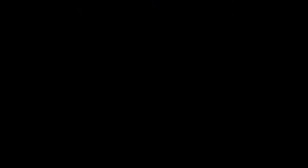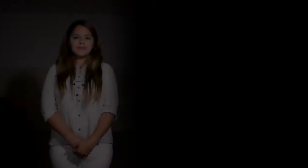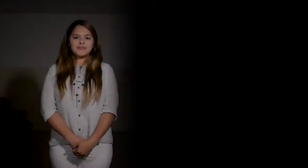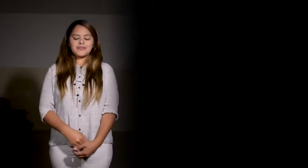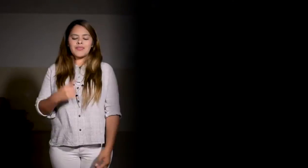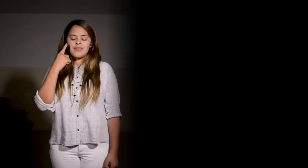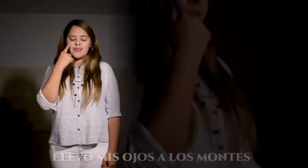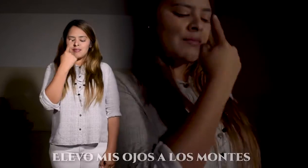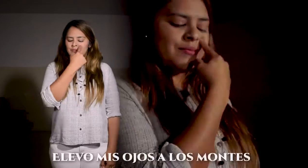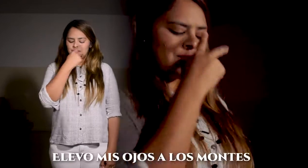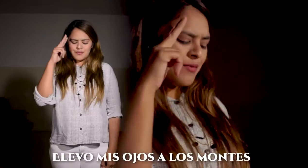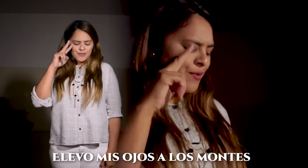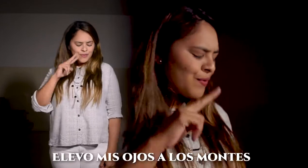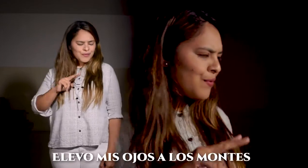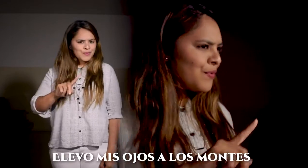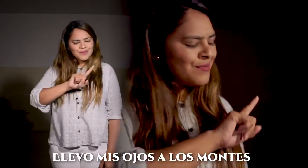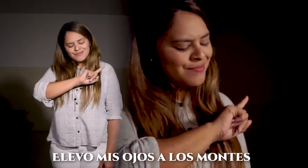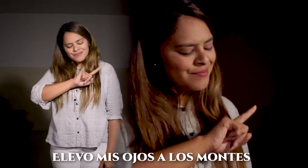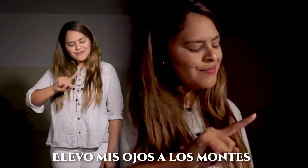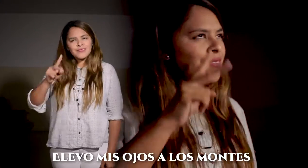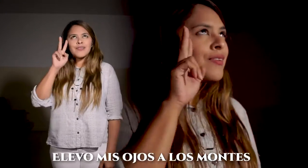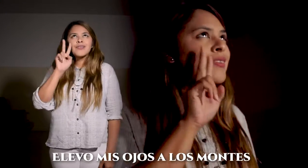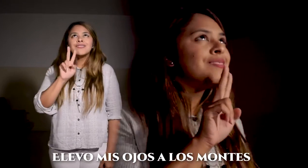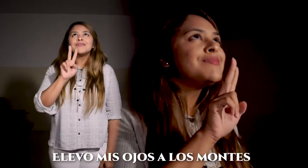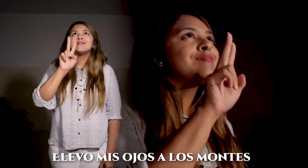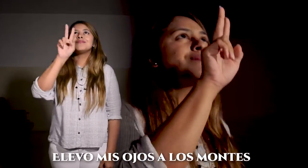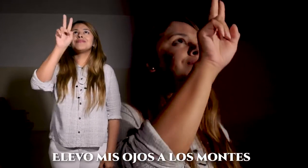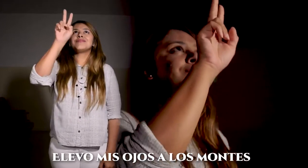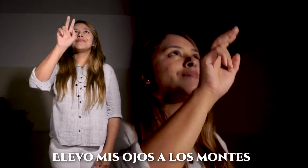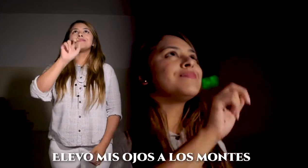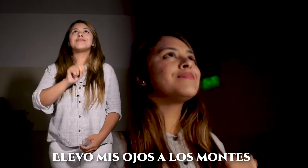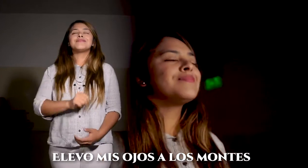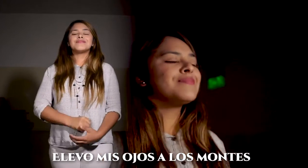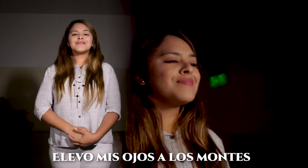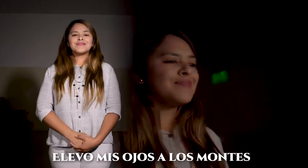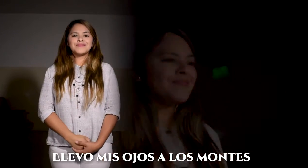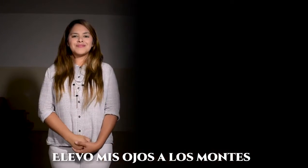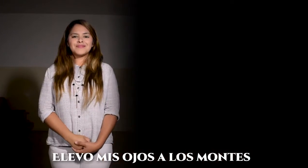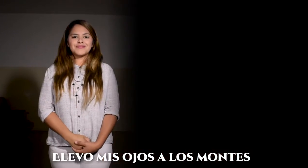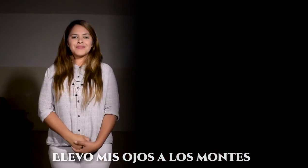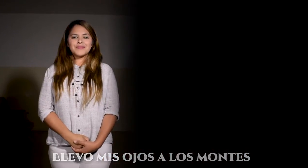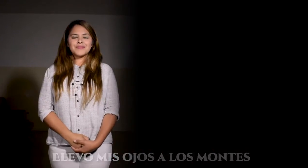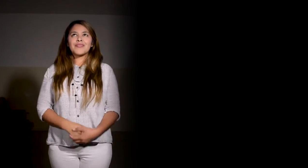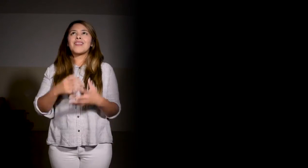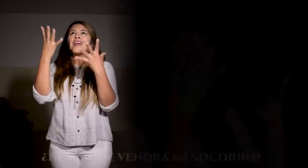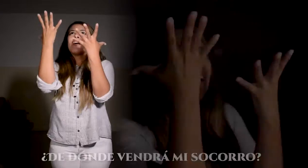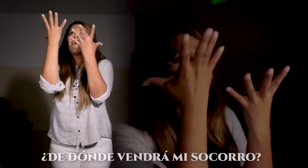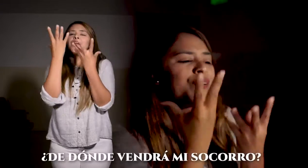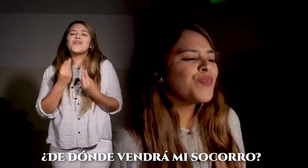El Ego mis ojos a los montes de